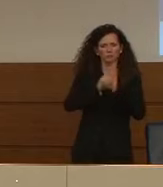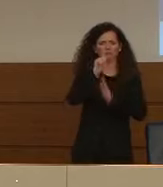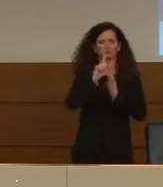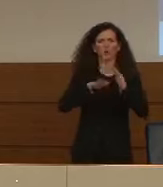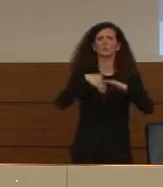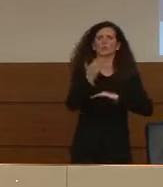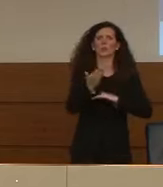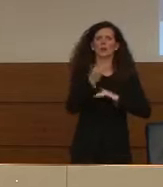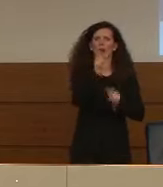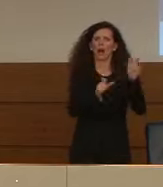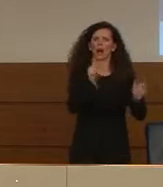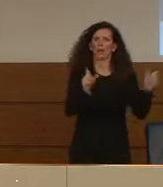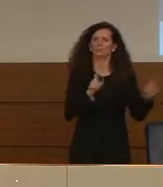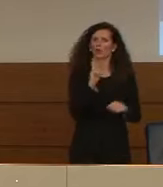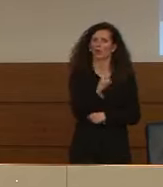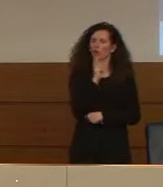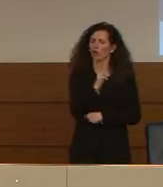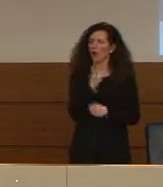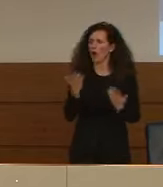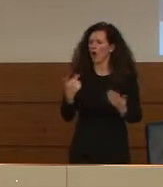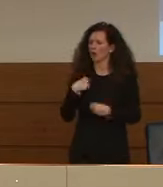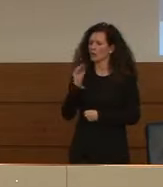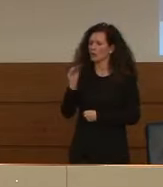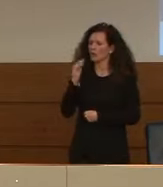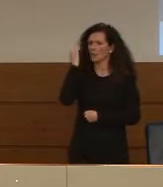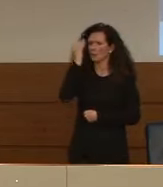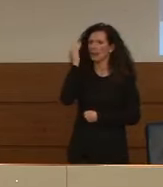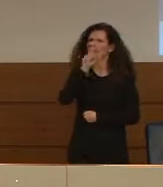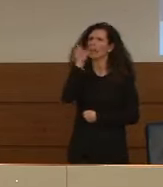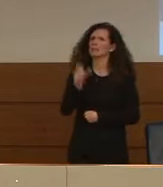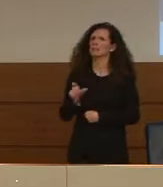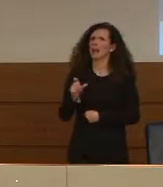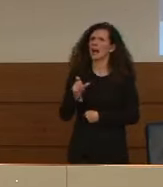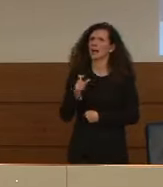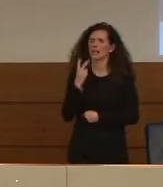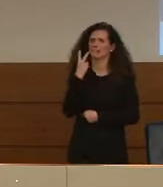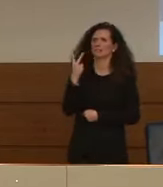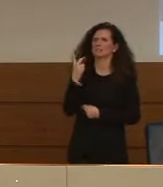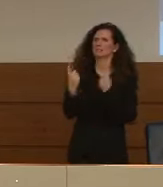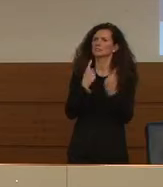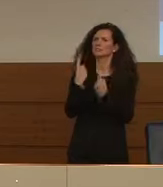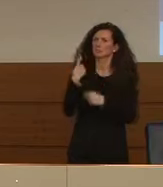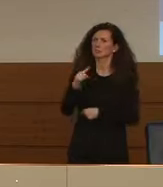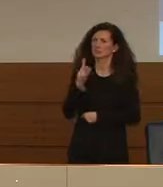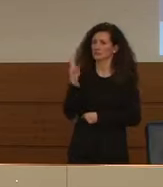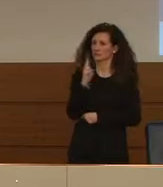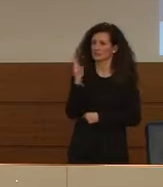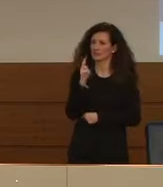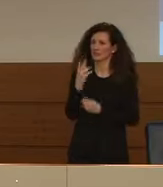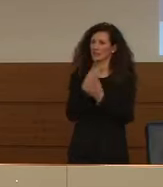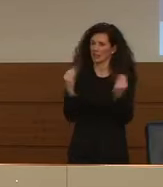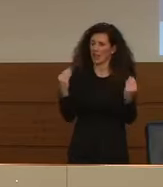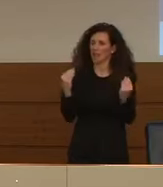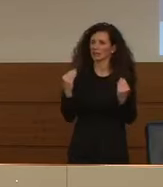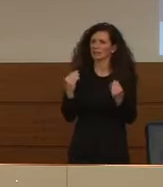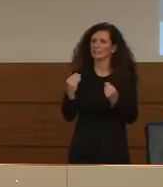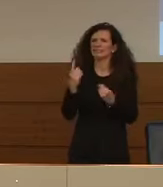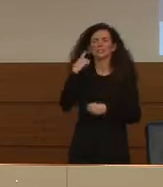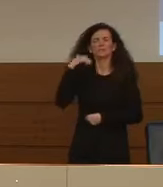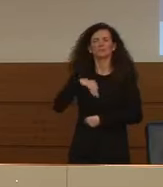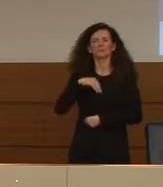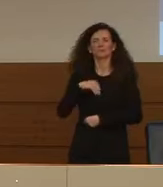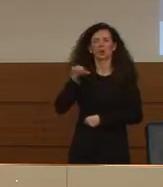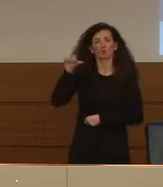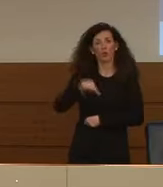se questo la vivete come una sconfitta e se nonostante l'impegno eroico del Servizio Sanitario Nazionale